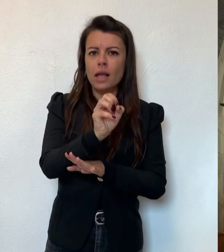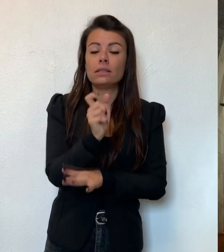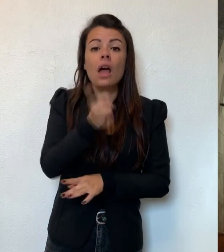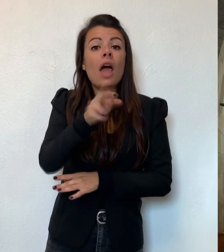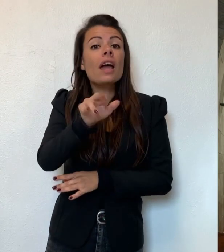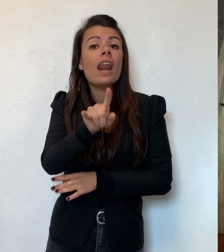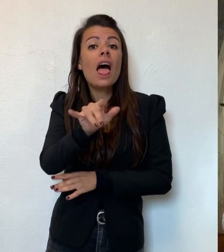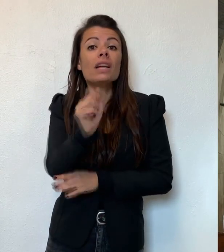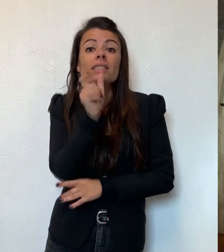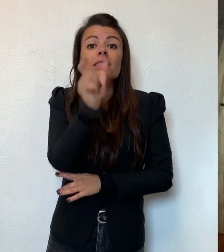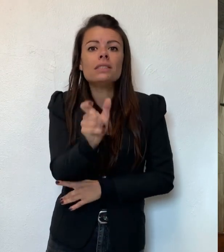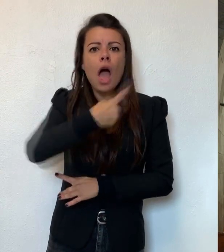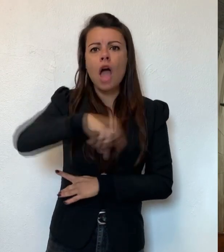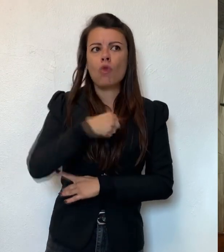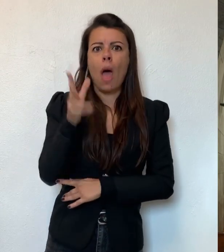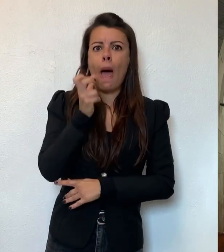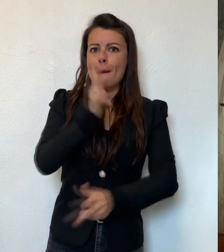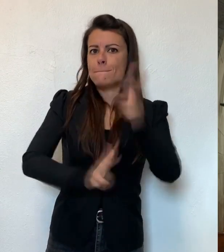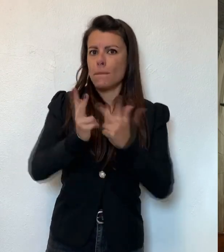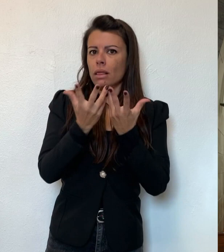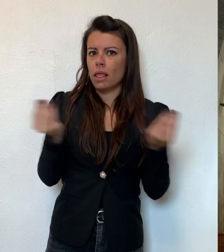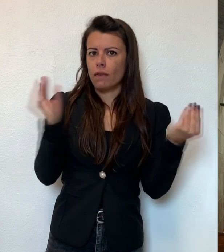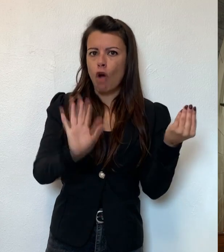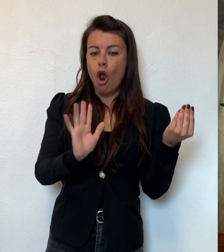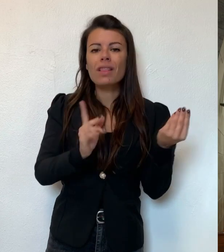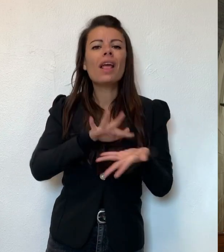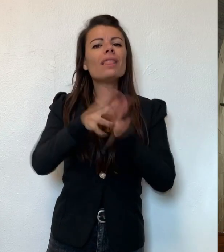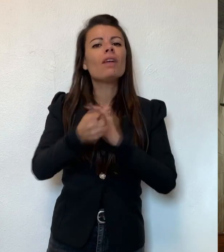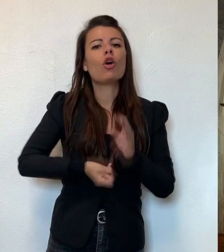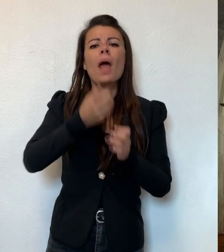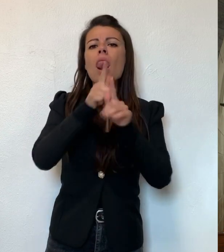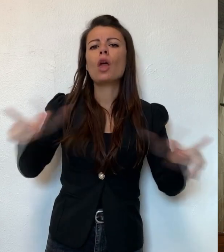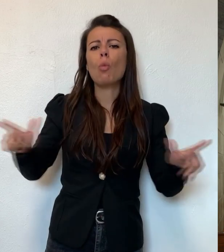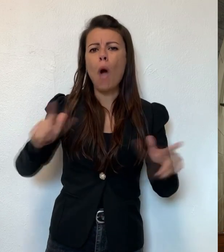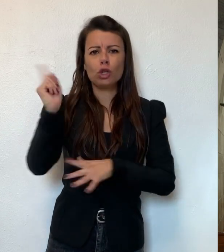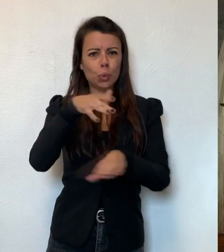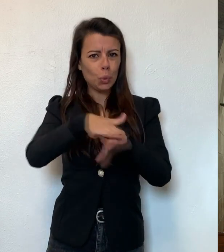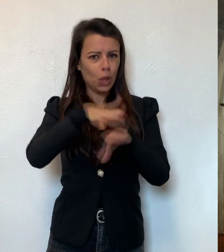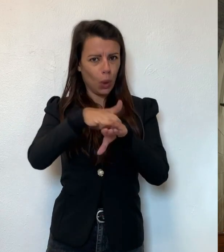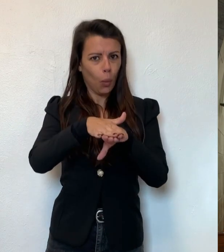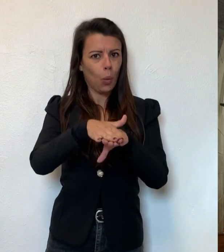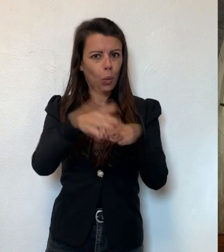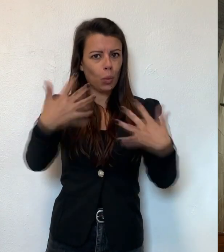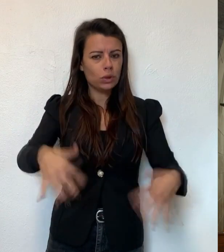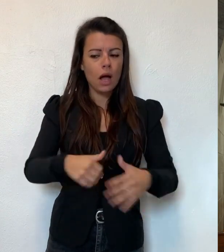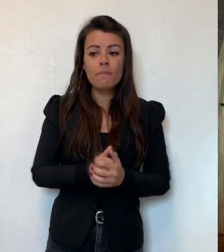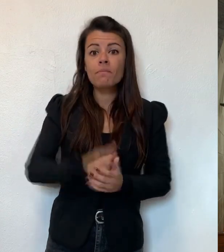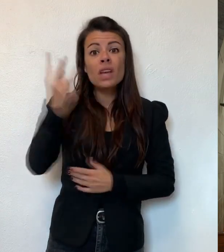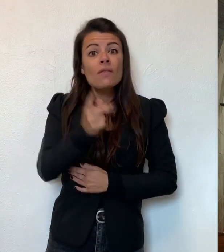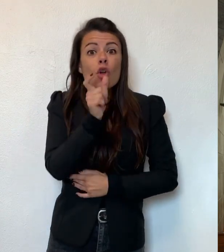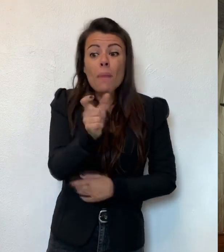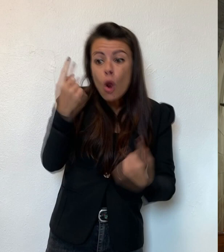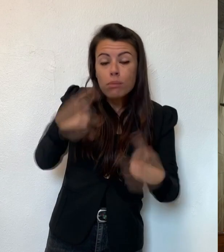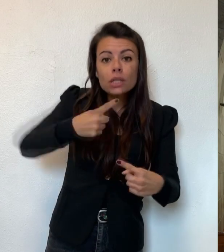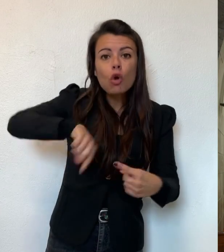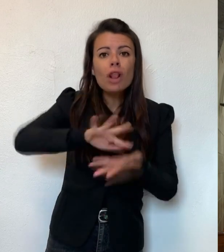catechesi, tanto che è una parola che è entrata anche nel linguaggio comune. È una di quelle parole alla quale non ci